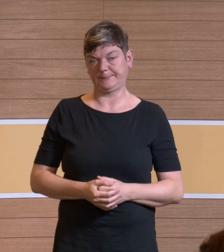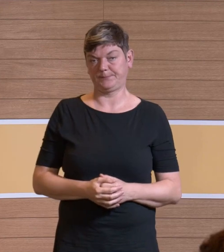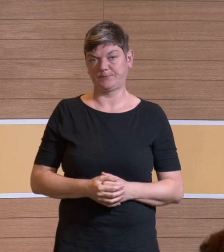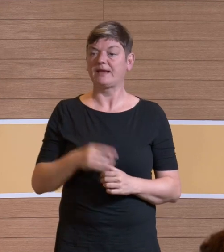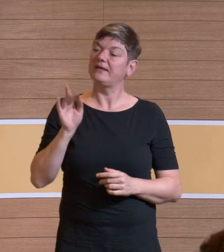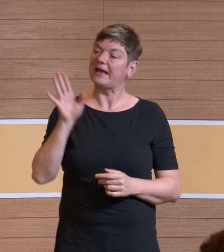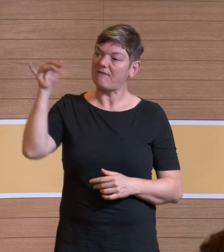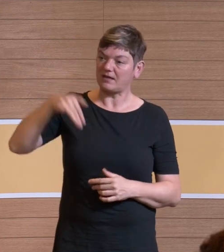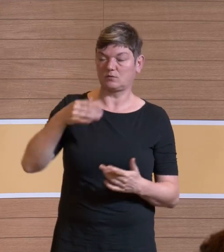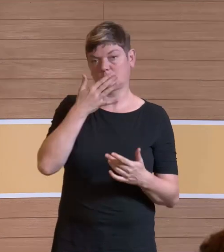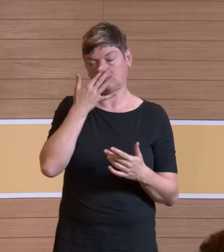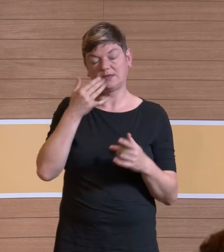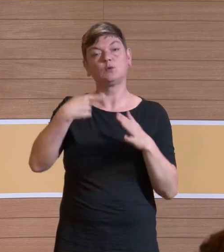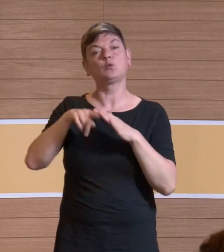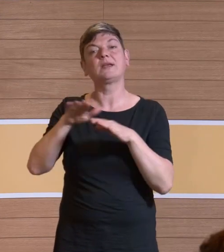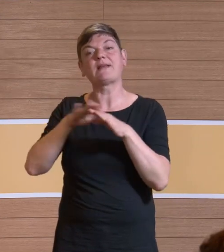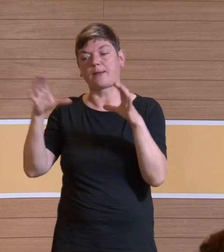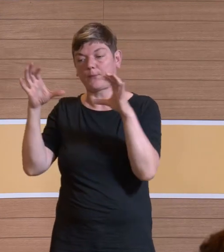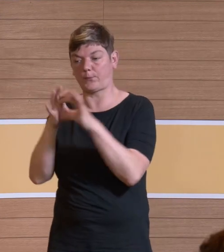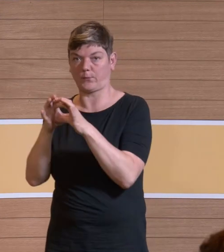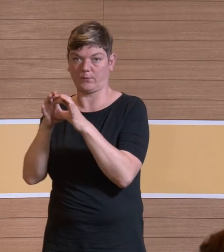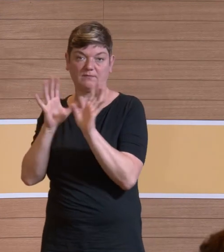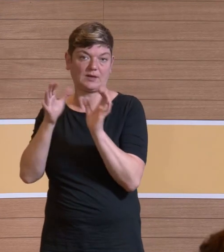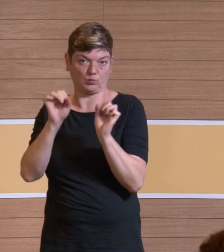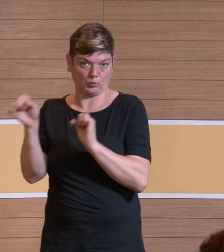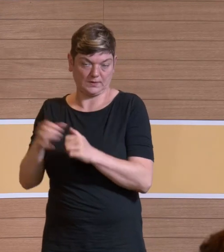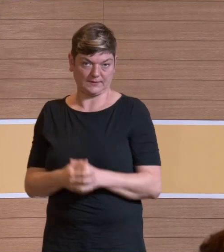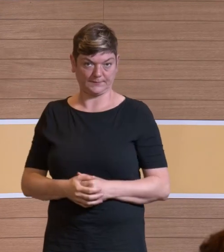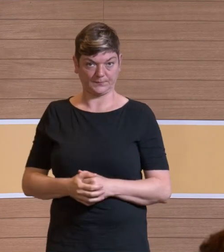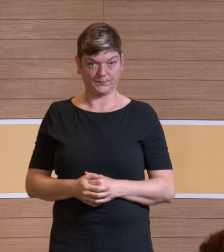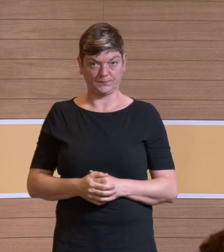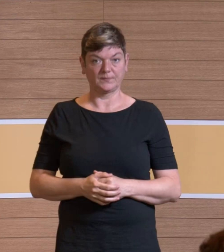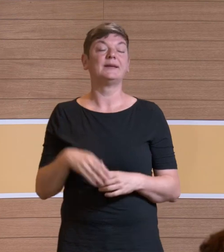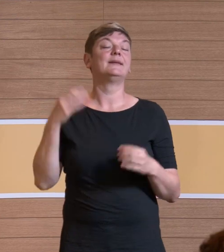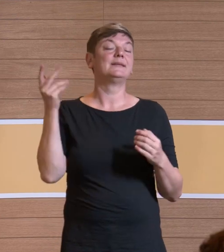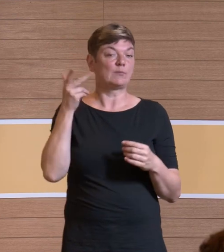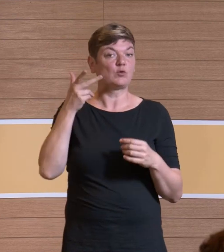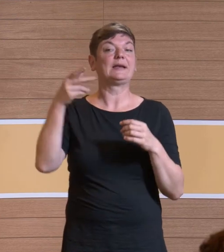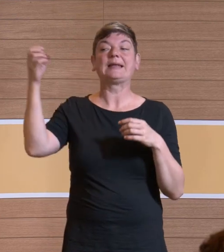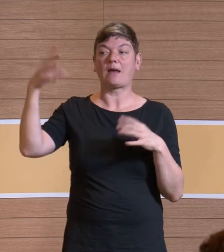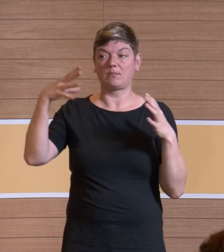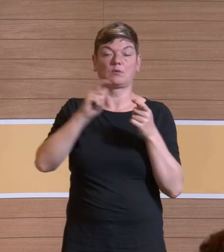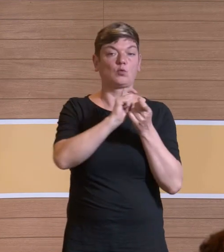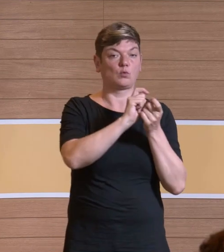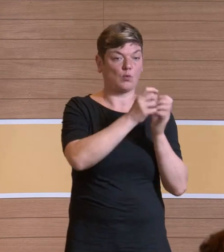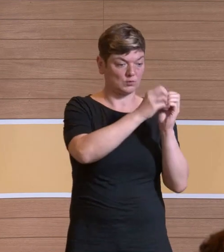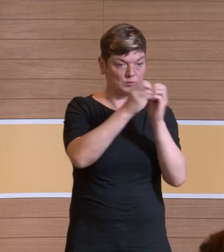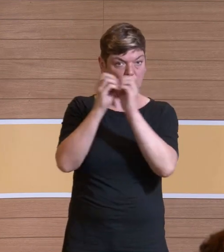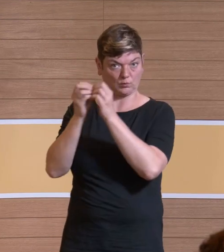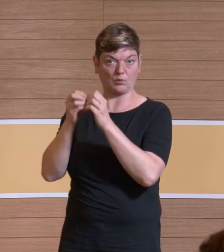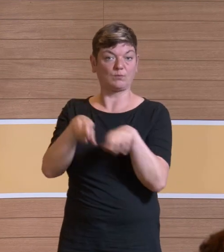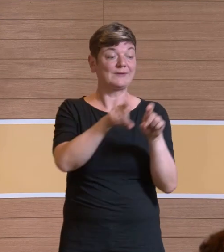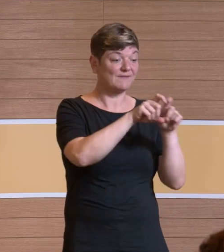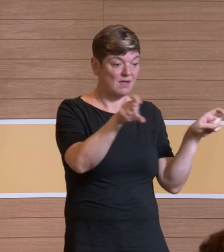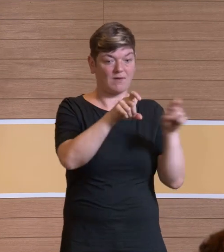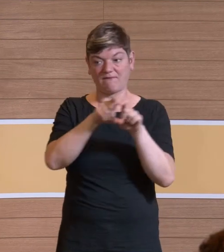eigentlich Reflektionen dadurch deutlich reduziert werden können. Das geht natürlich in die Konstruktion der Leuchten rein. Das heißt, die Hersteller müssten sich da verändern,